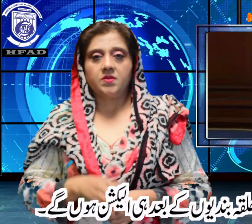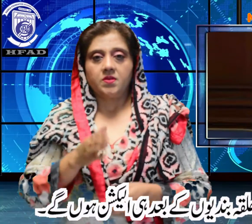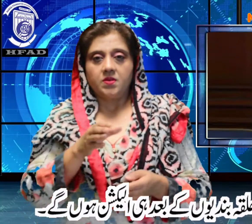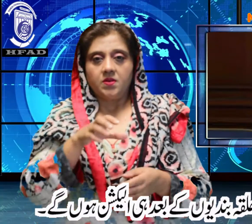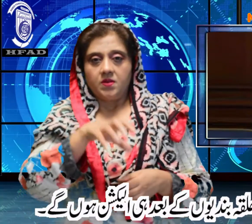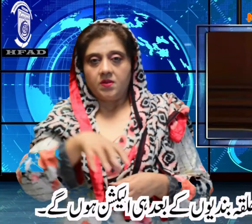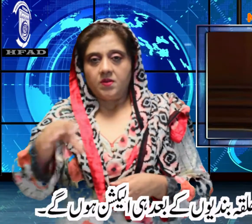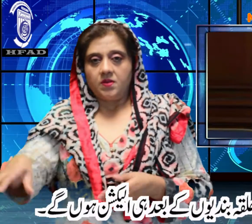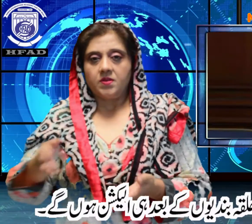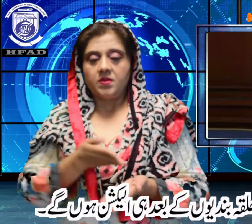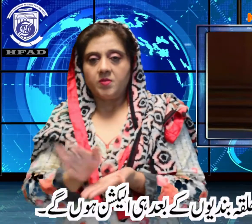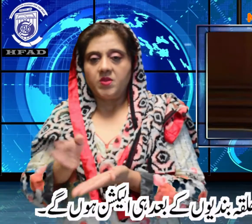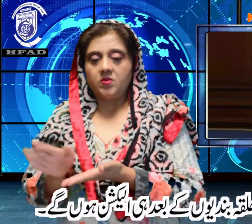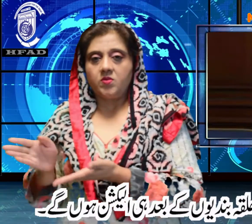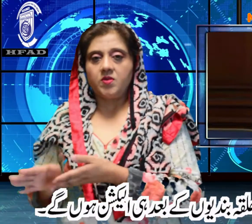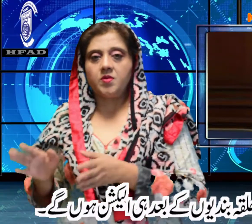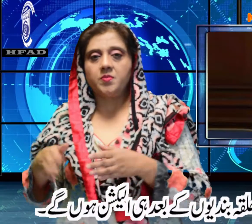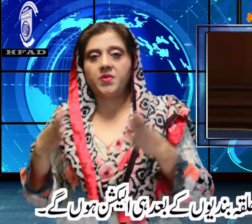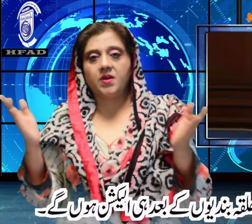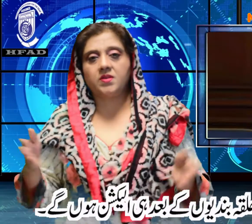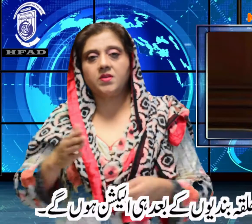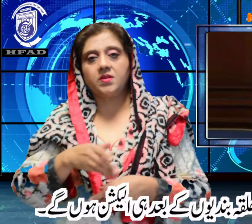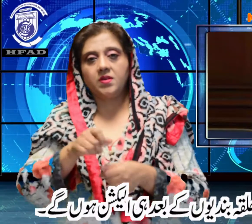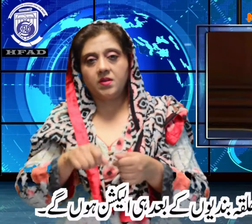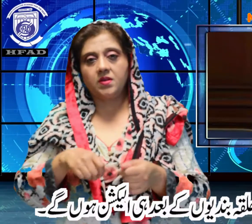ہی الیکشن ہوں گے شکریہ اللہ حافظ